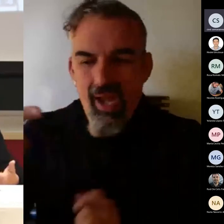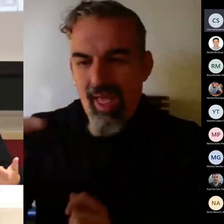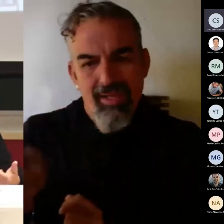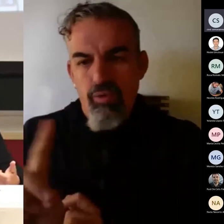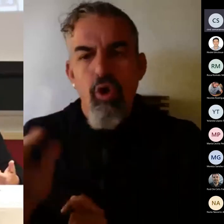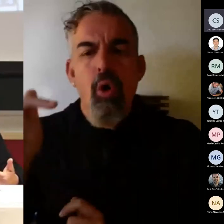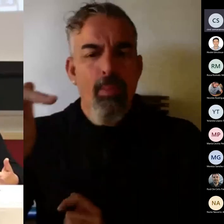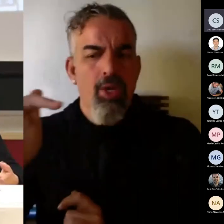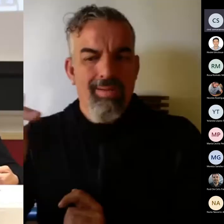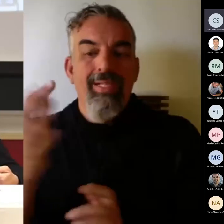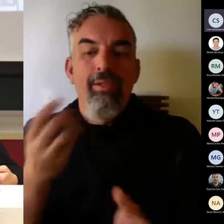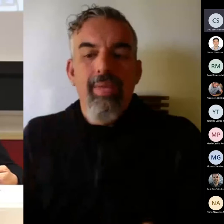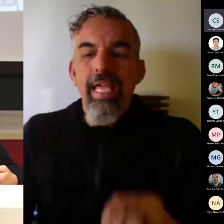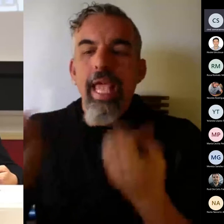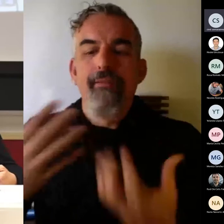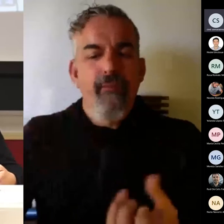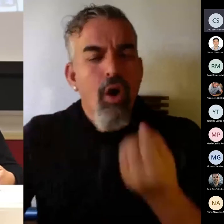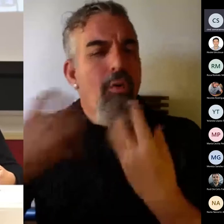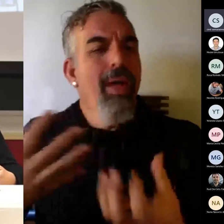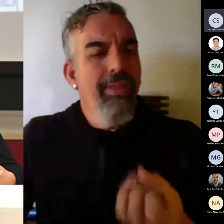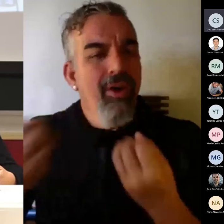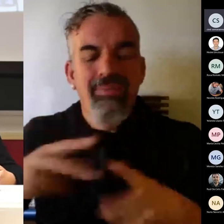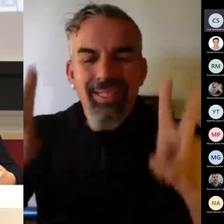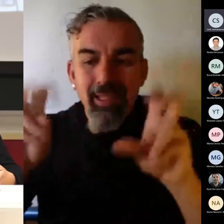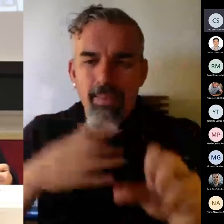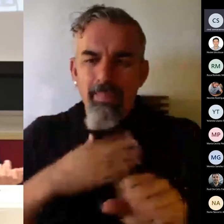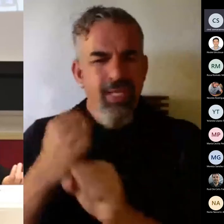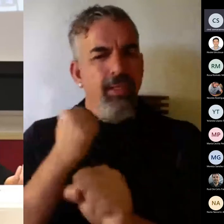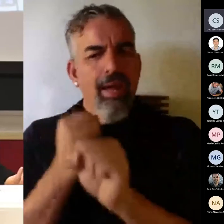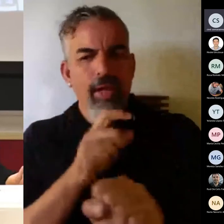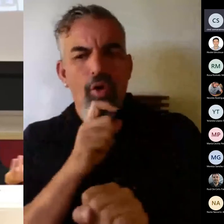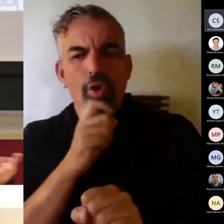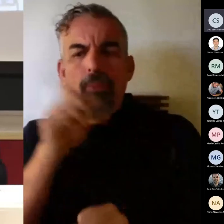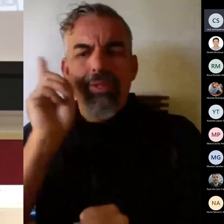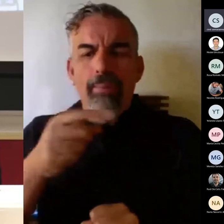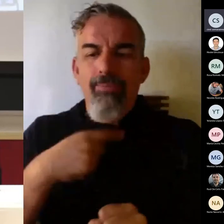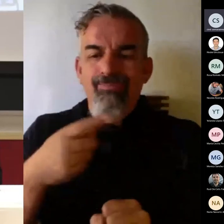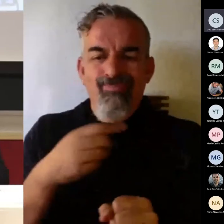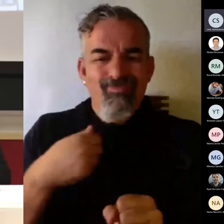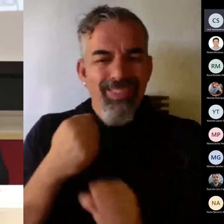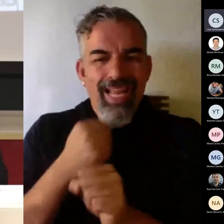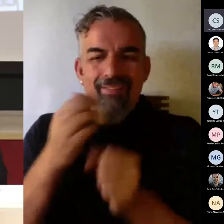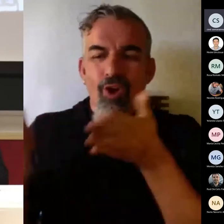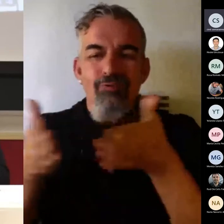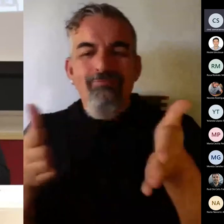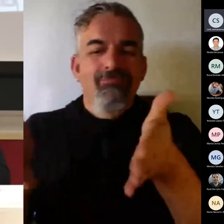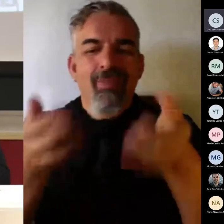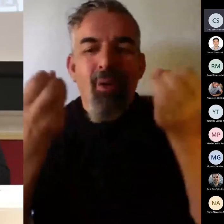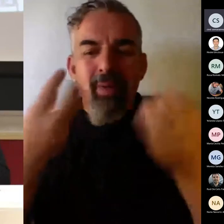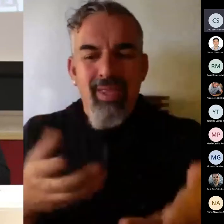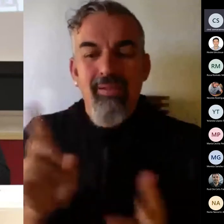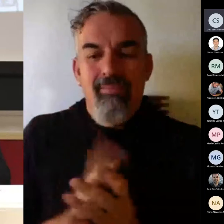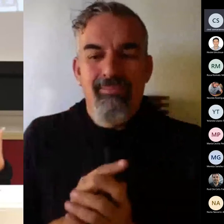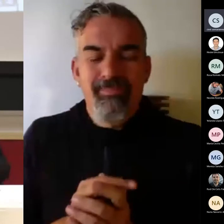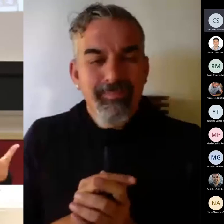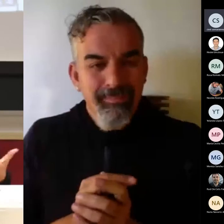recibir información sobre cómo va nuestro trabajo, cómo lo estamos orientando, no vamos a tener realmente